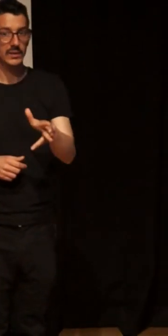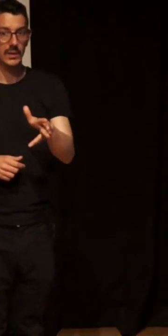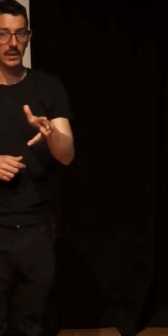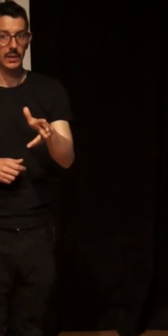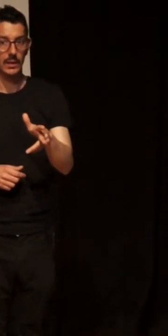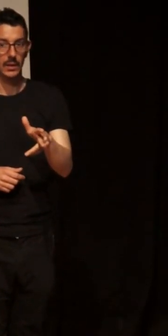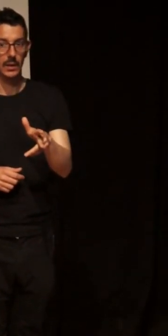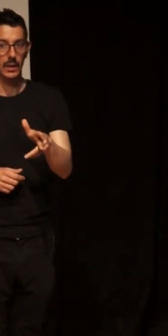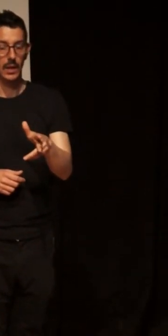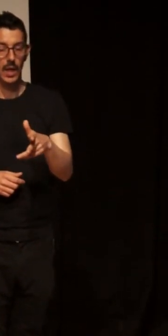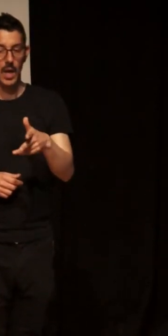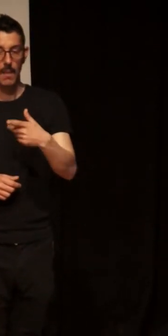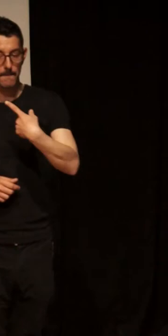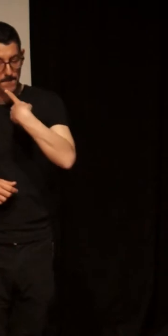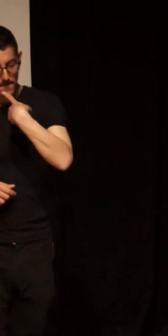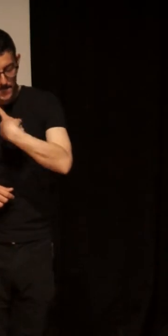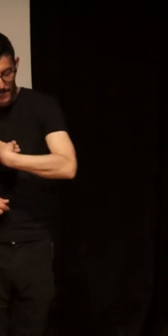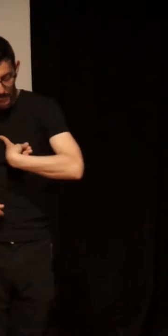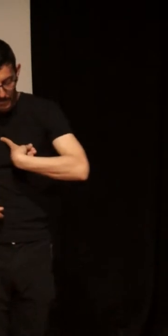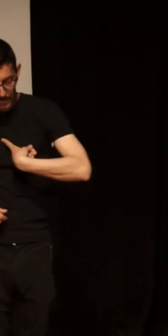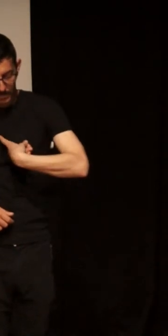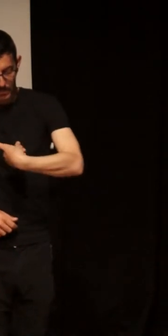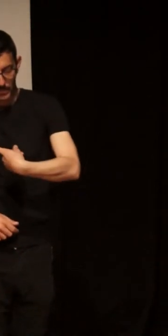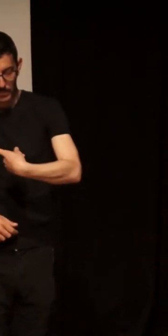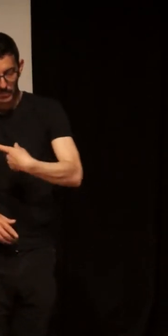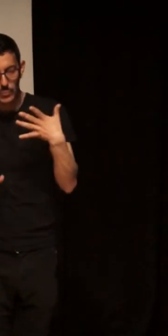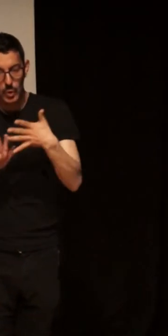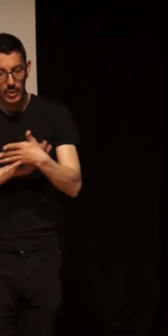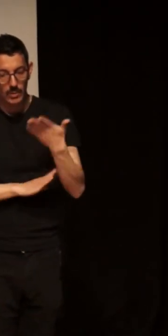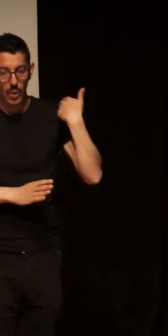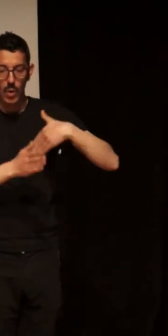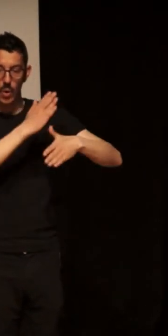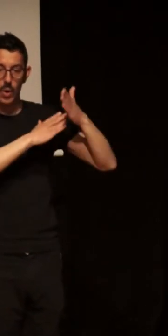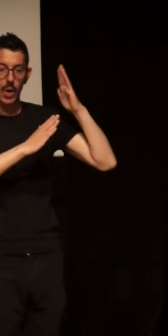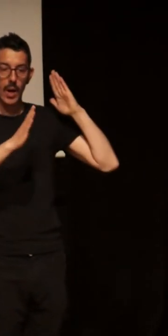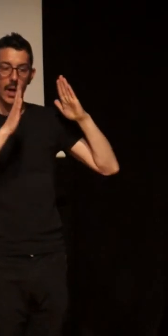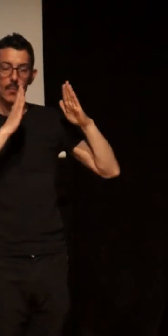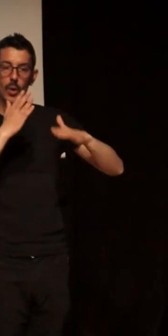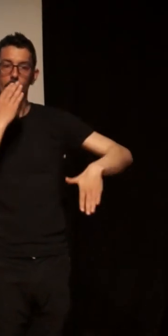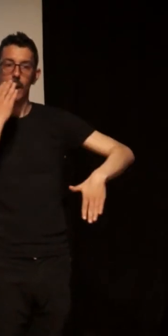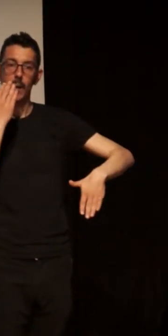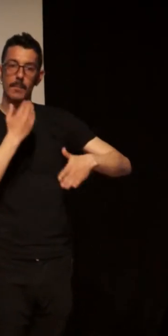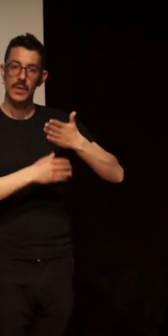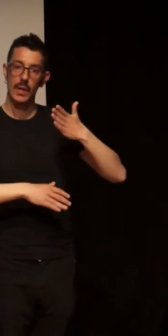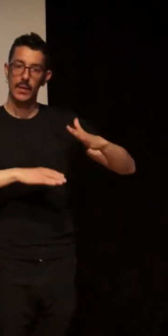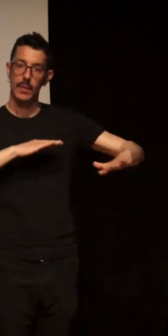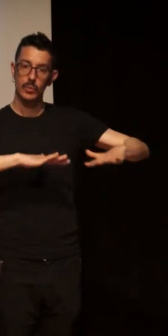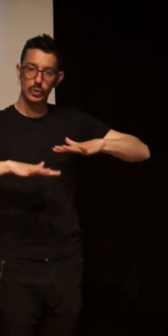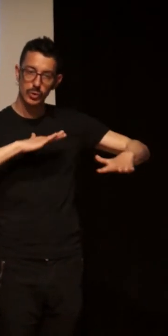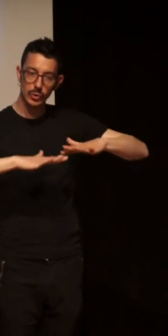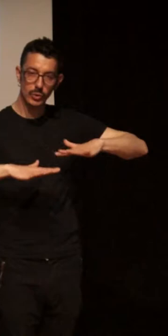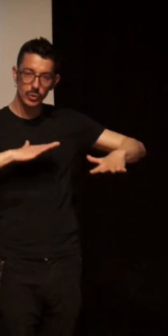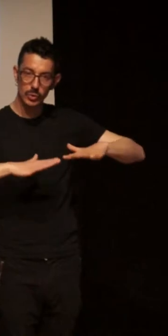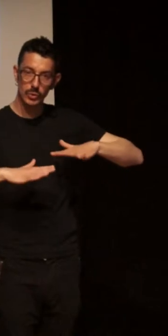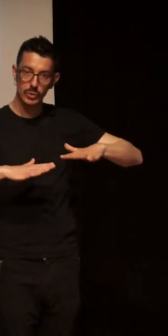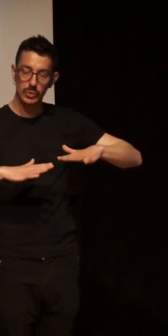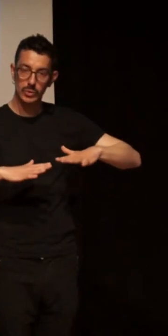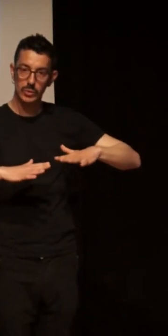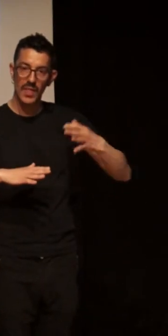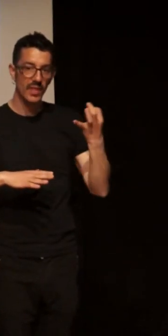in their moment, when we started with this, we had to talk about sexualities, not